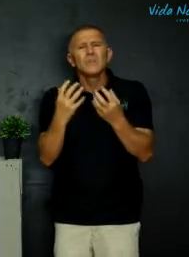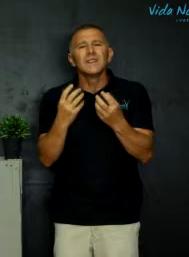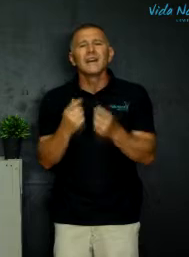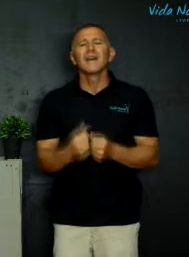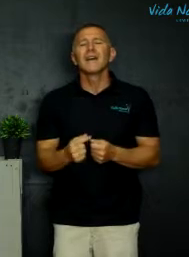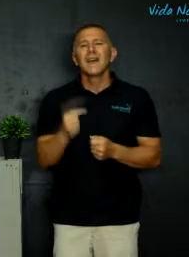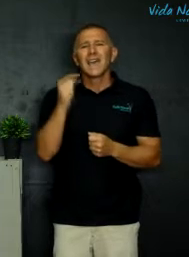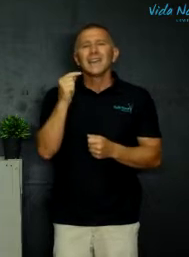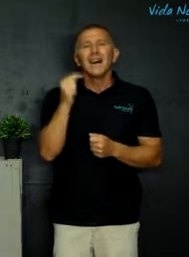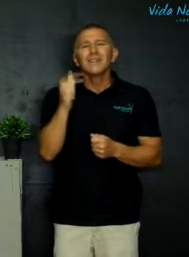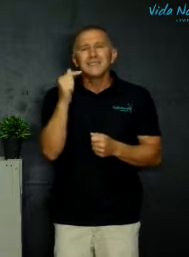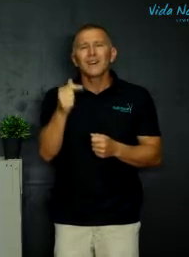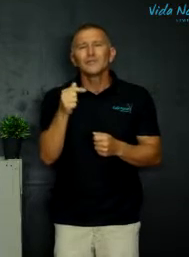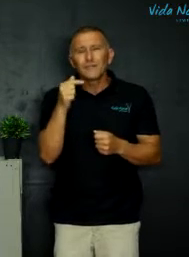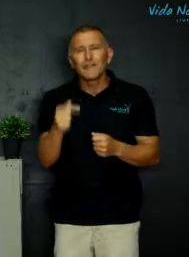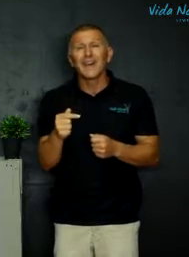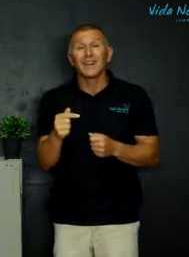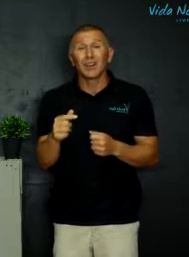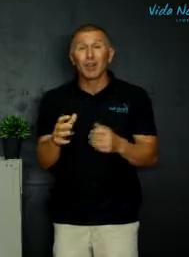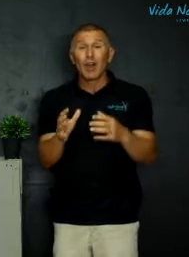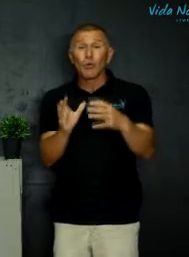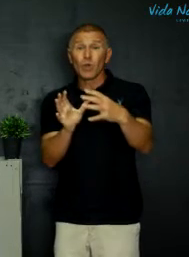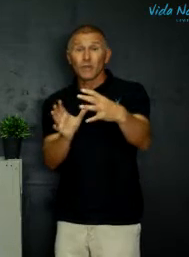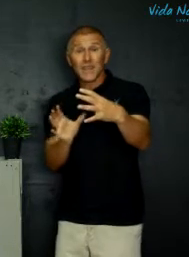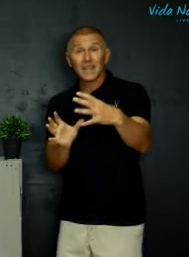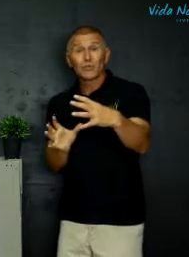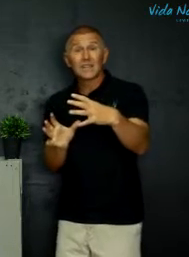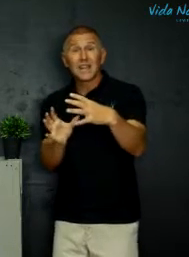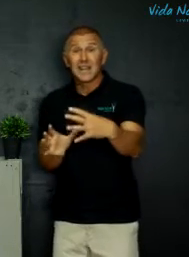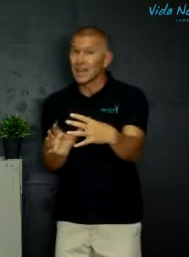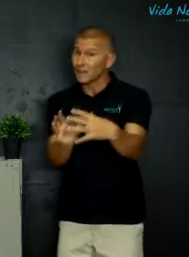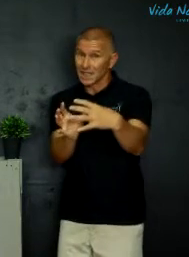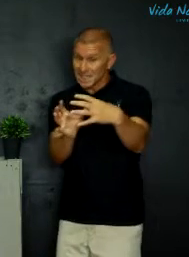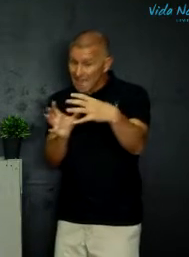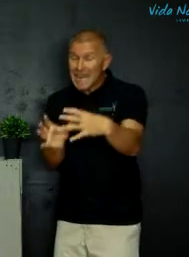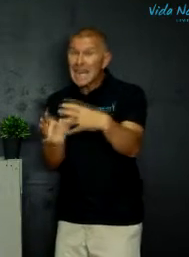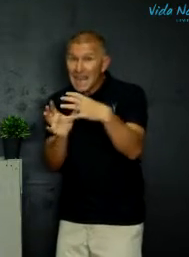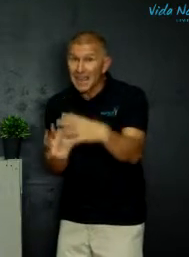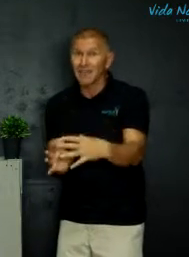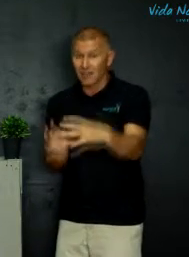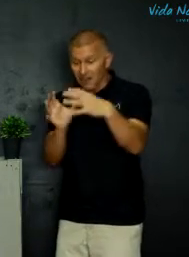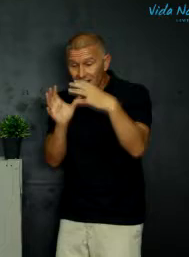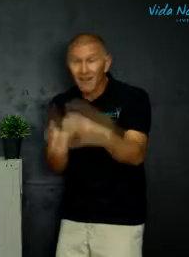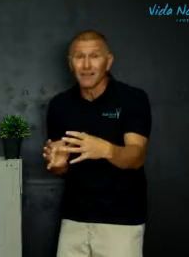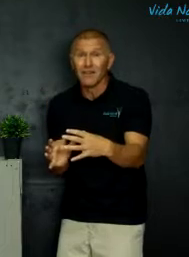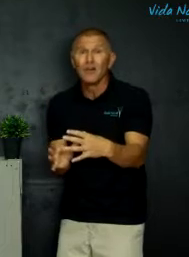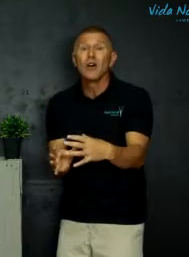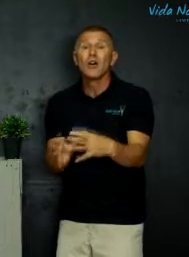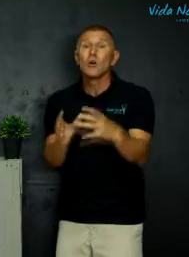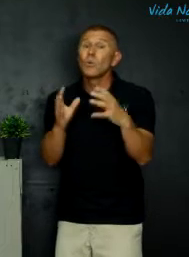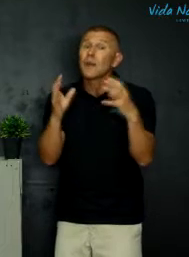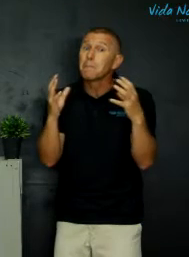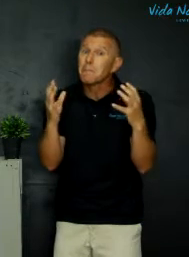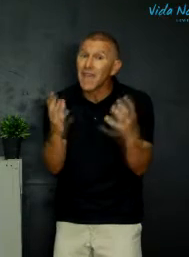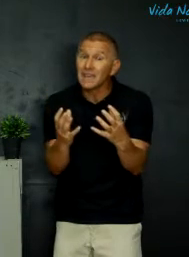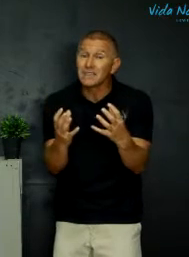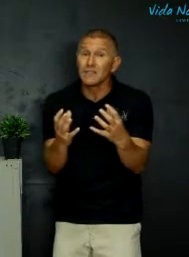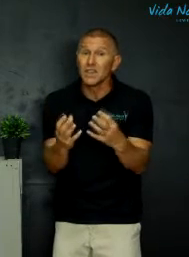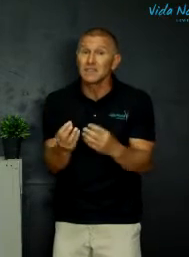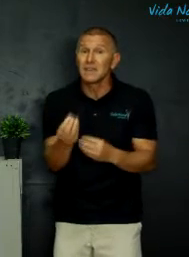oor denk en daar gesels ons verder oor wat hy ons geleerd. want sy leering gaan oor mens wees.